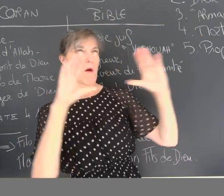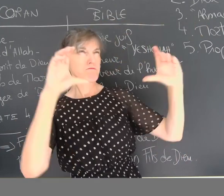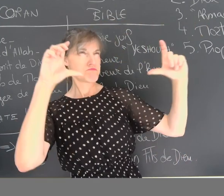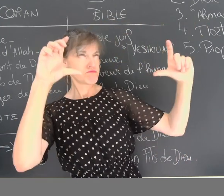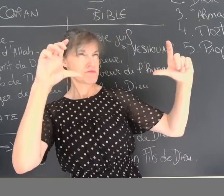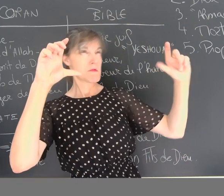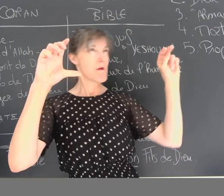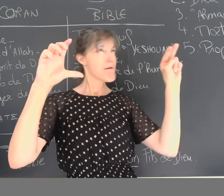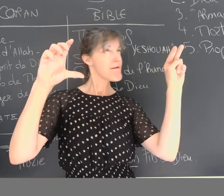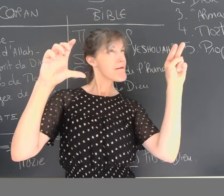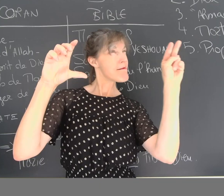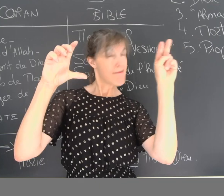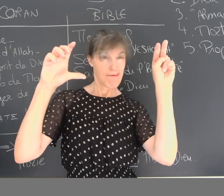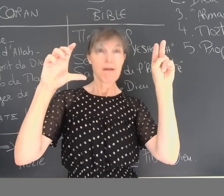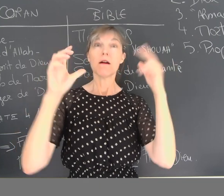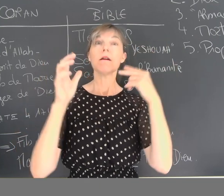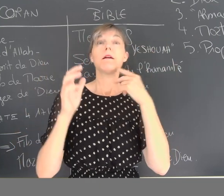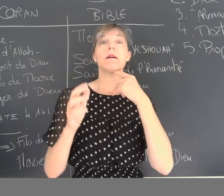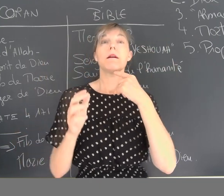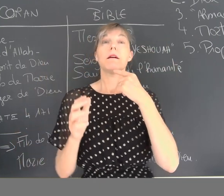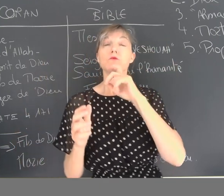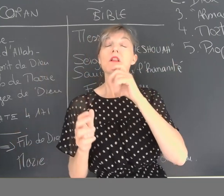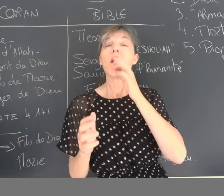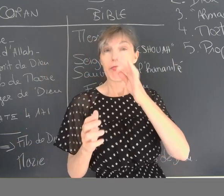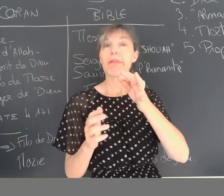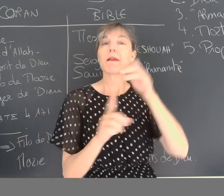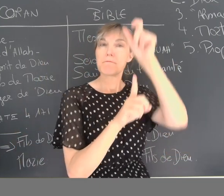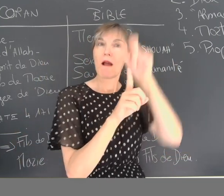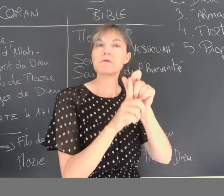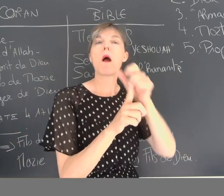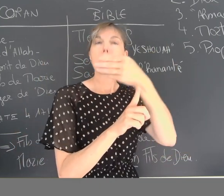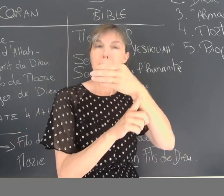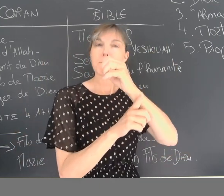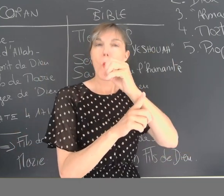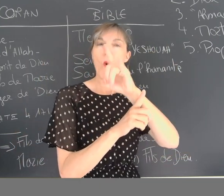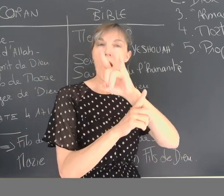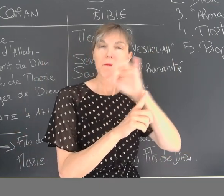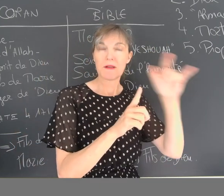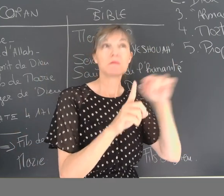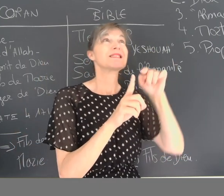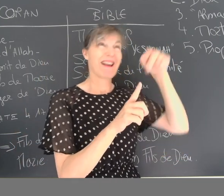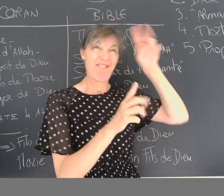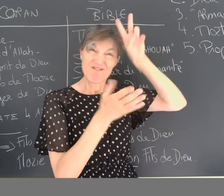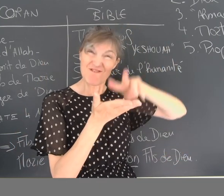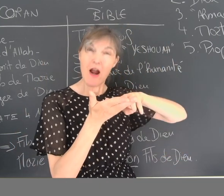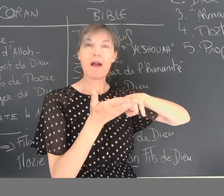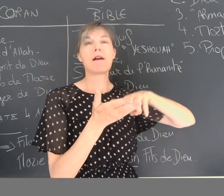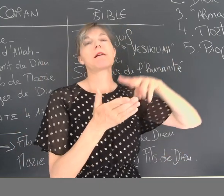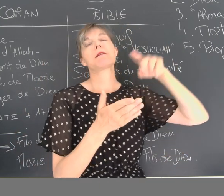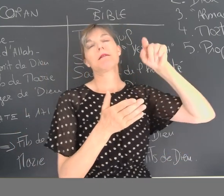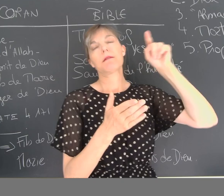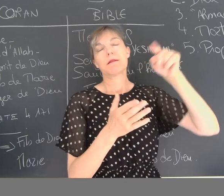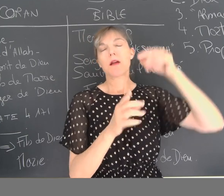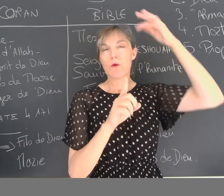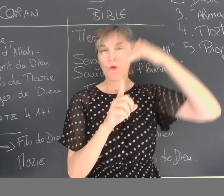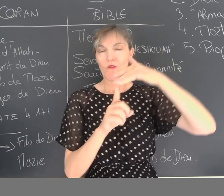Et cette inscription que l'on peut lire qui parle de Mohamed, qui est donc le vrai